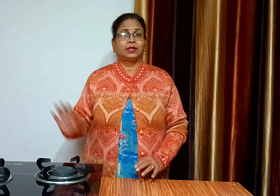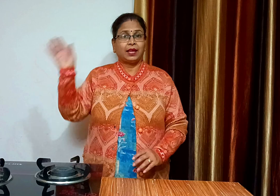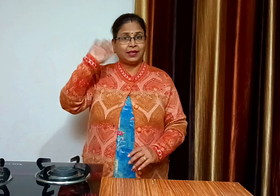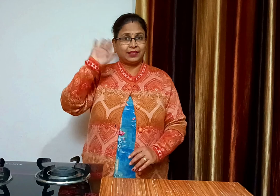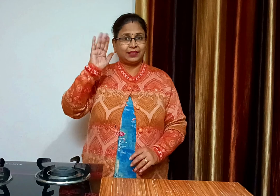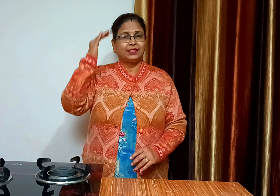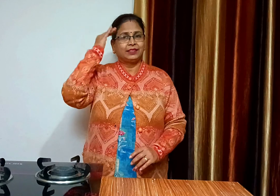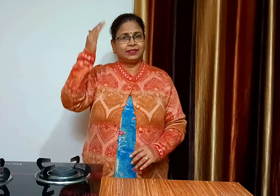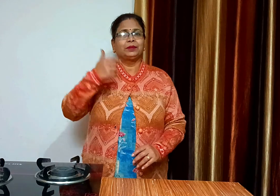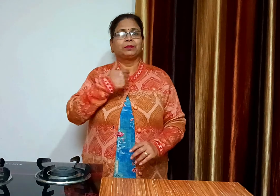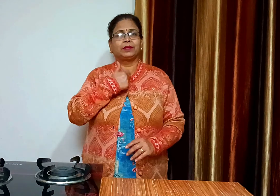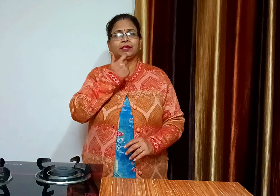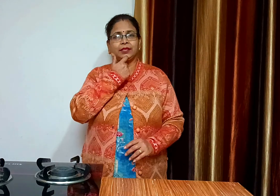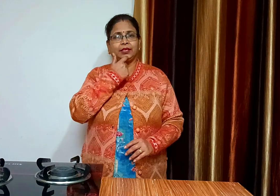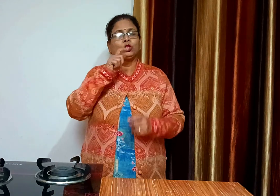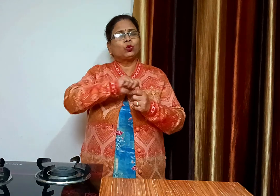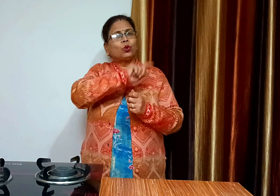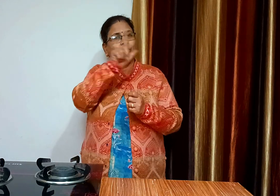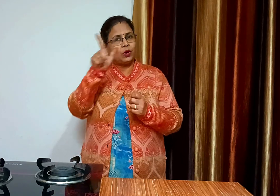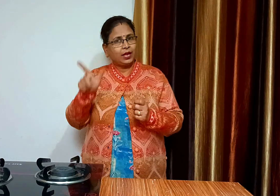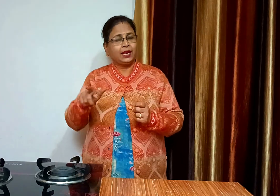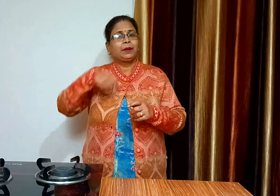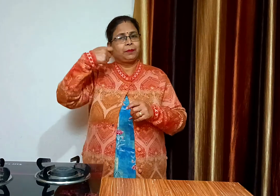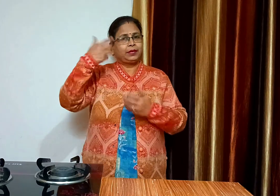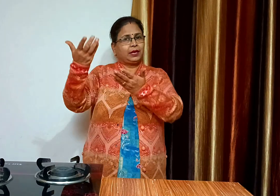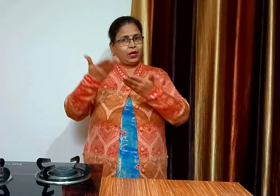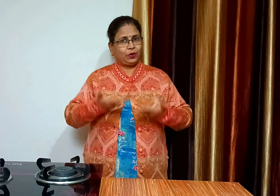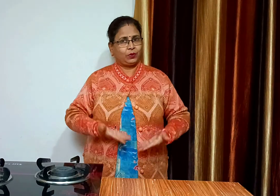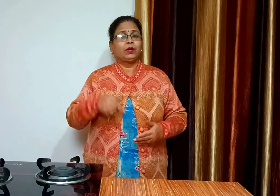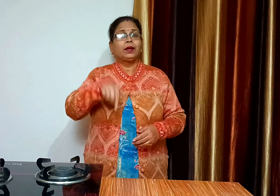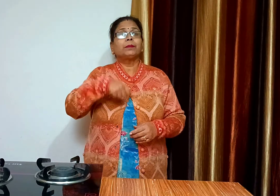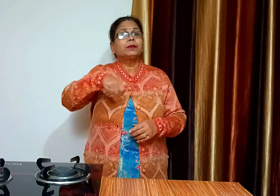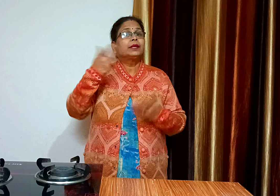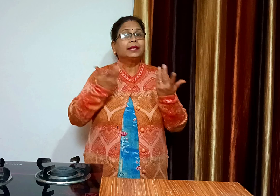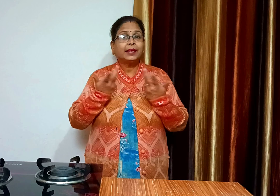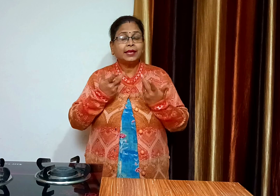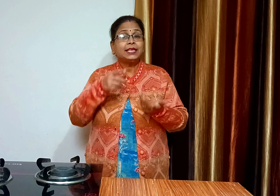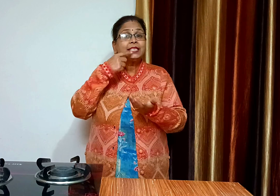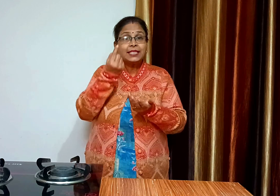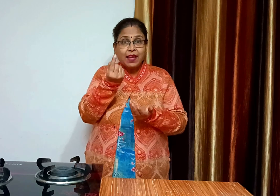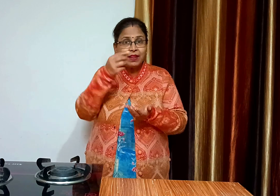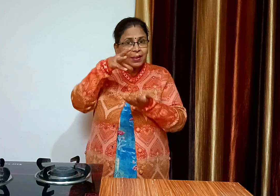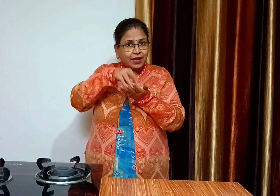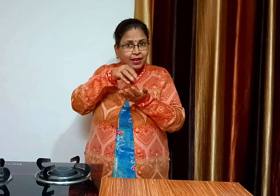हेलो फ्रेंग्स मैं शिक्खा आप सबी का अपने योडियो टेनल पर स्वावत करती हूँ आज हम आलू दंपिर्यानी मनाएंगे